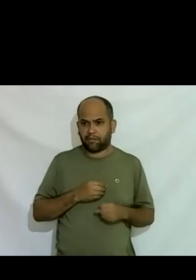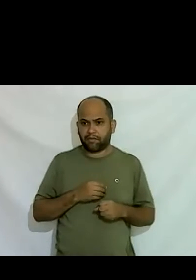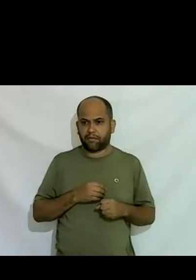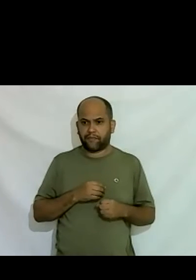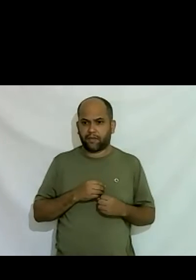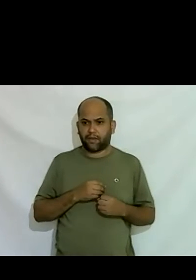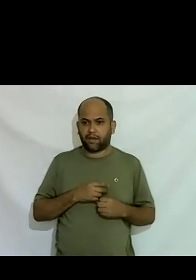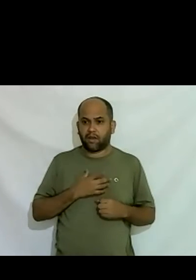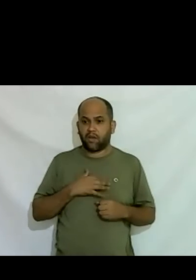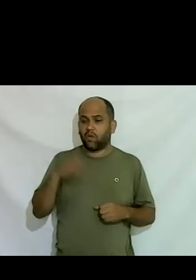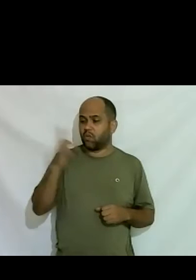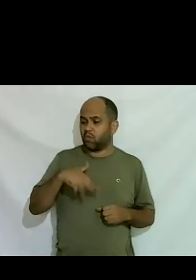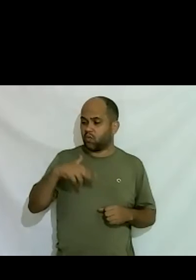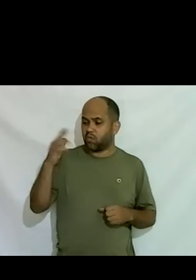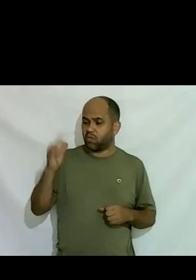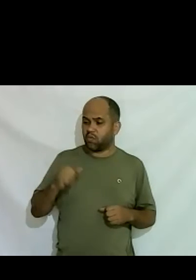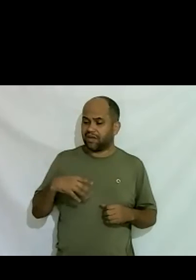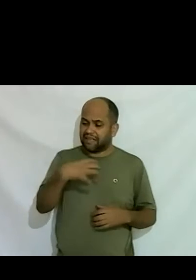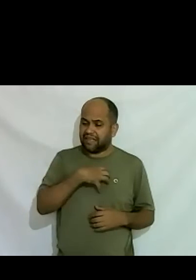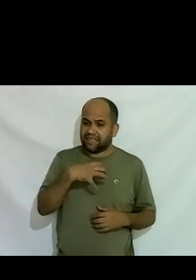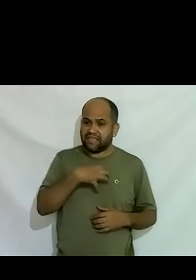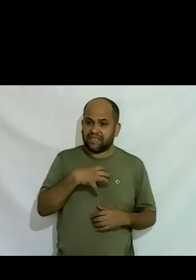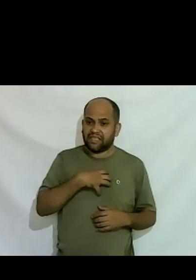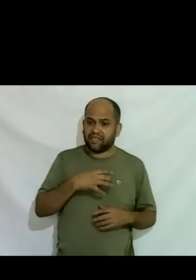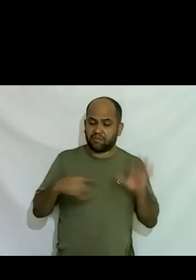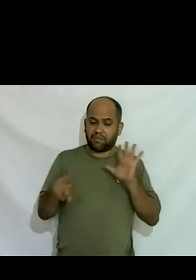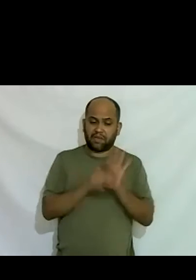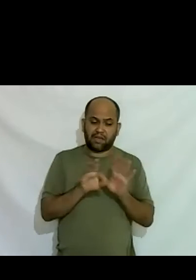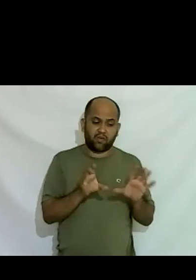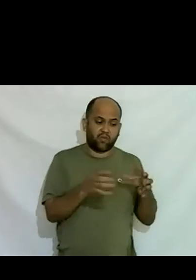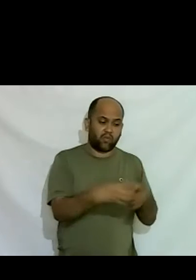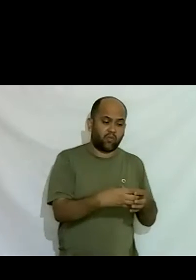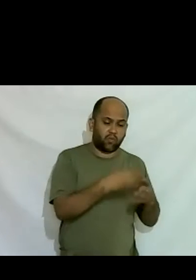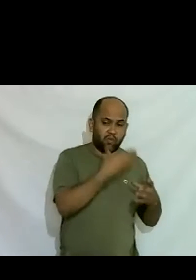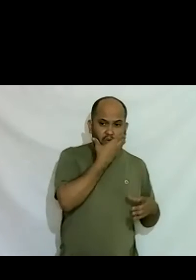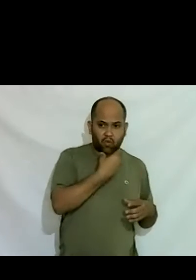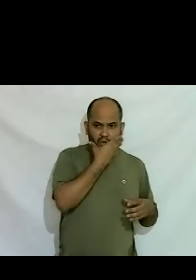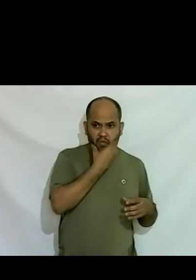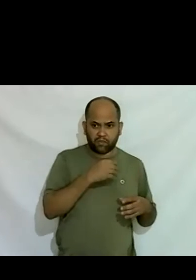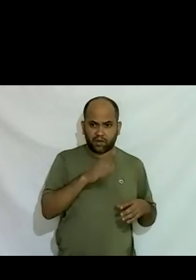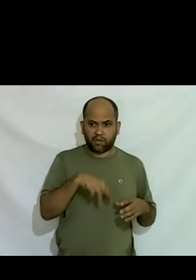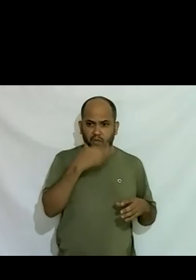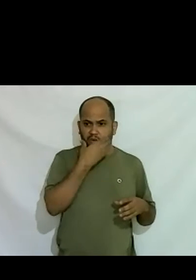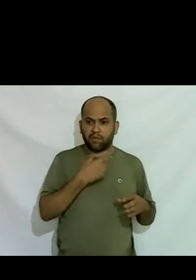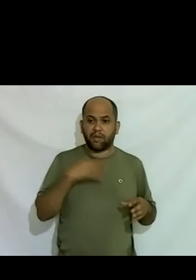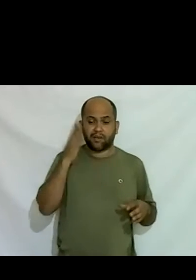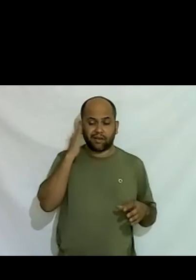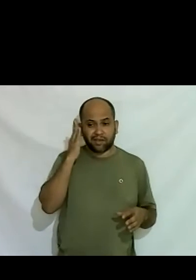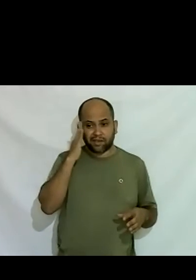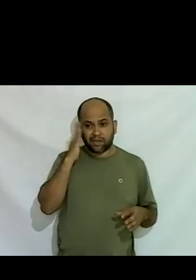me senti plenamente parte desse universo do universo masculino mas eu entendi que eu ia ter que